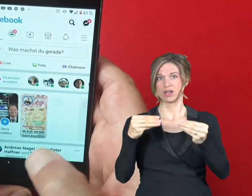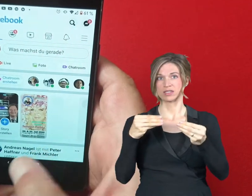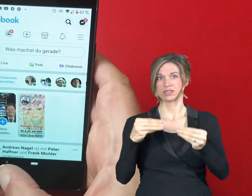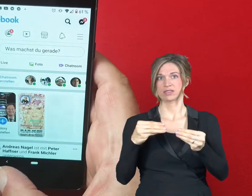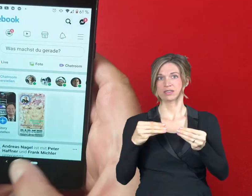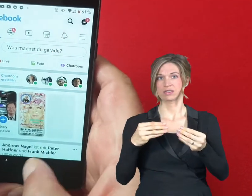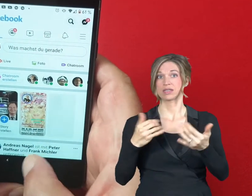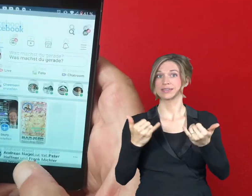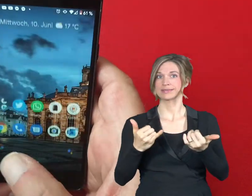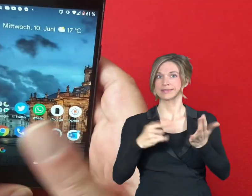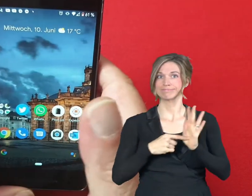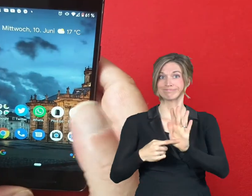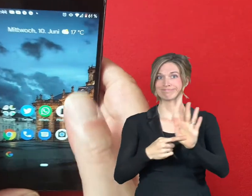einmal an.